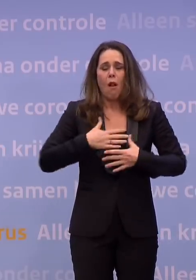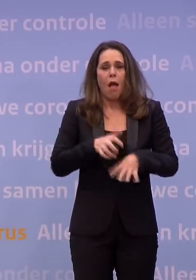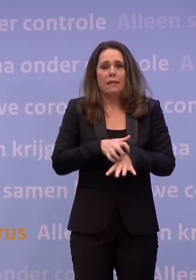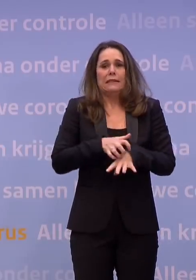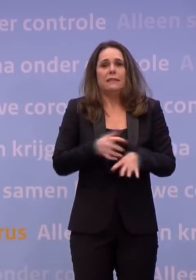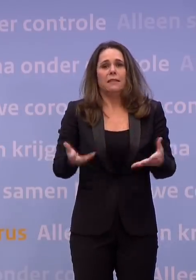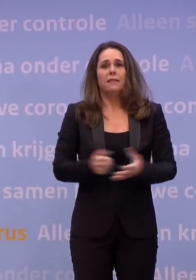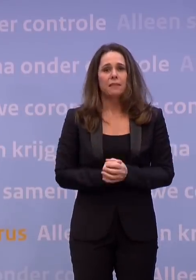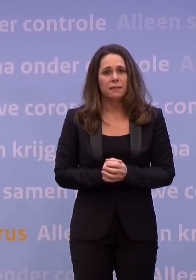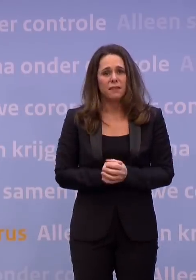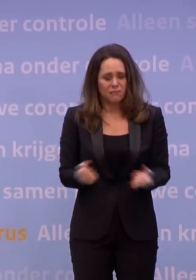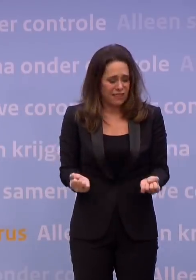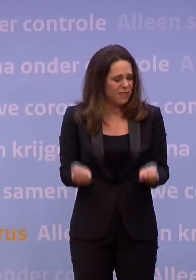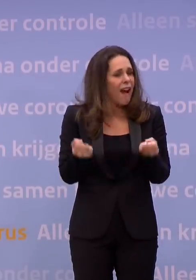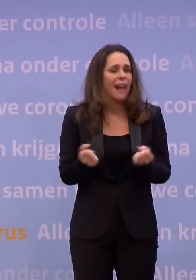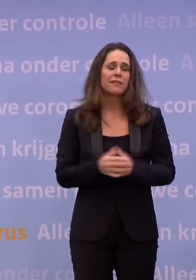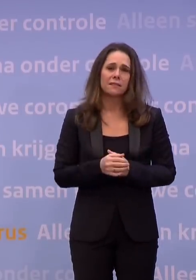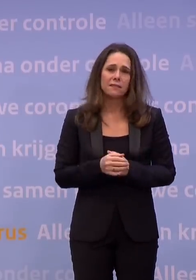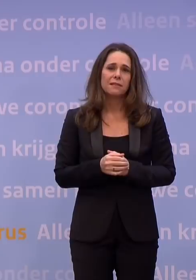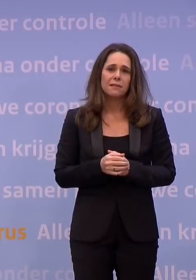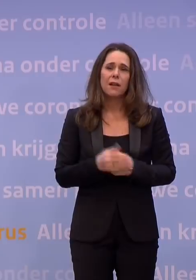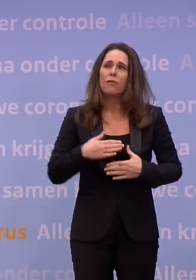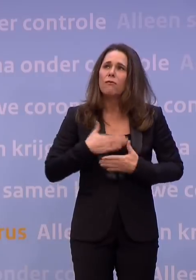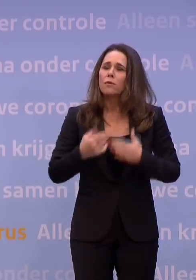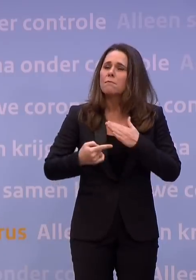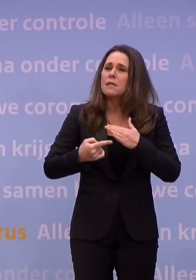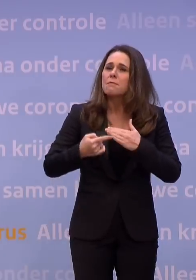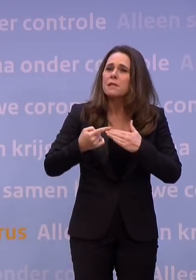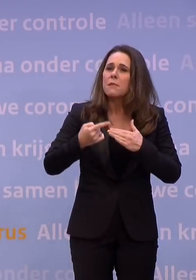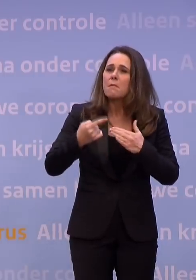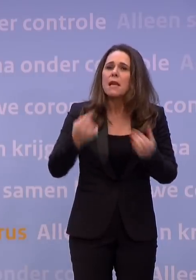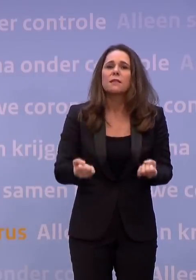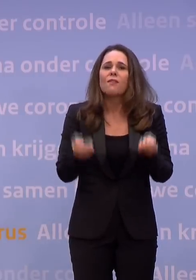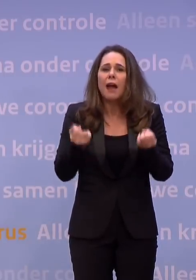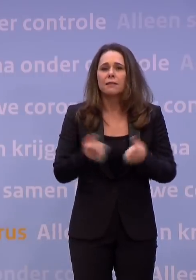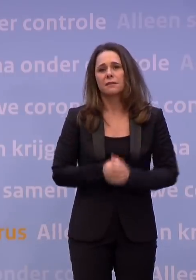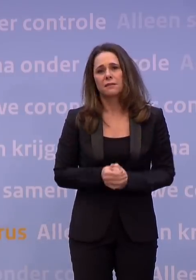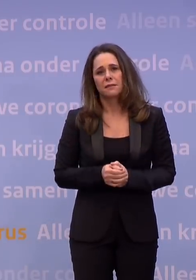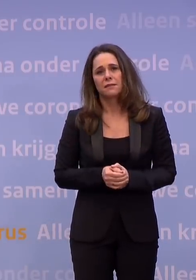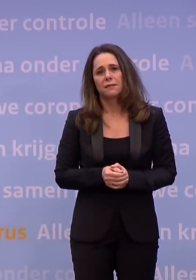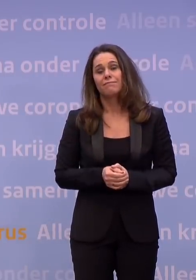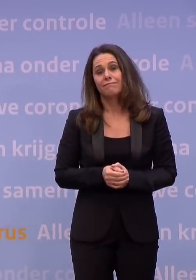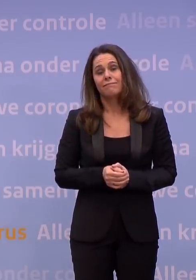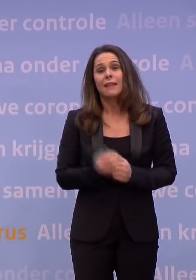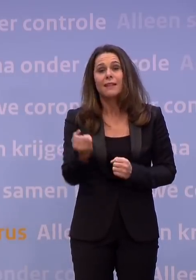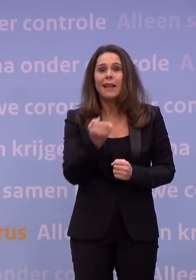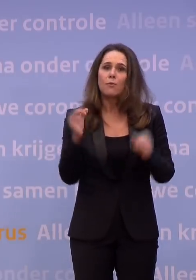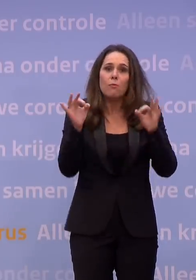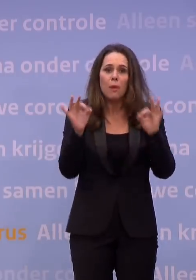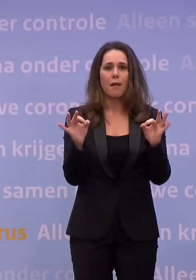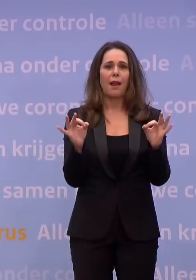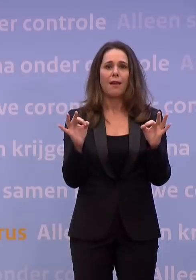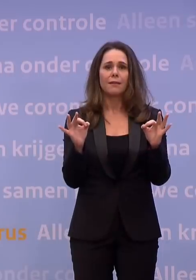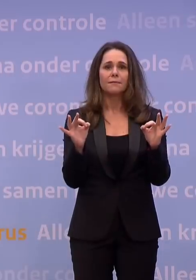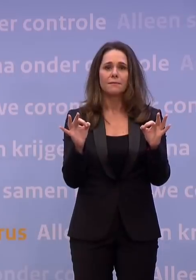Het is zwaar en het voelt alsof het alleen maar zwaarder wordt. Maar juist daarom is het belangrijk dat we niet alleen